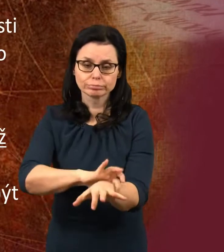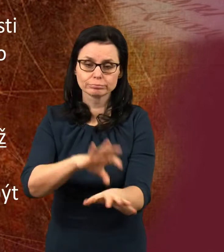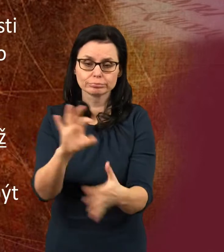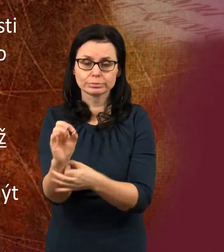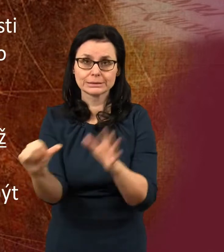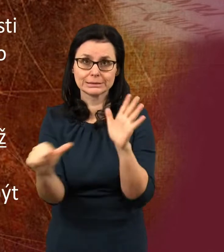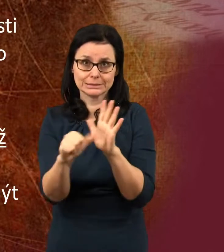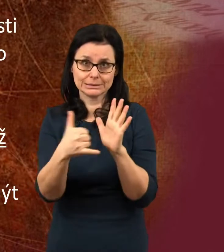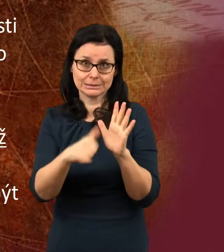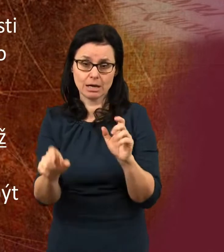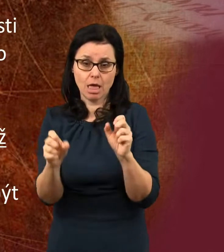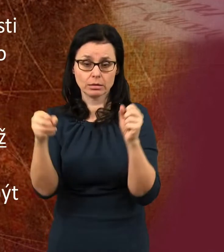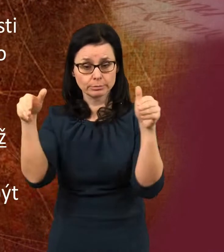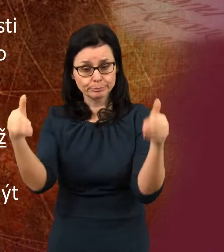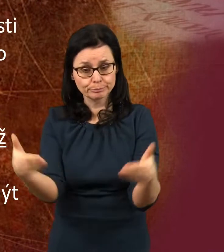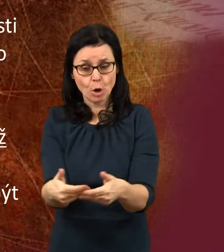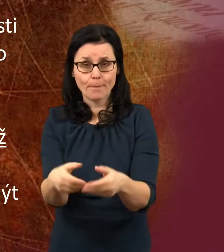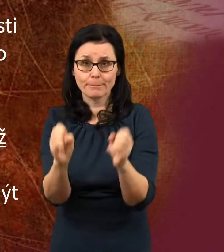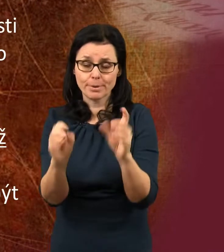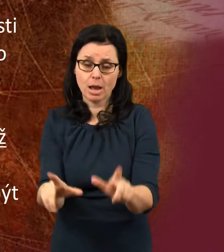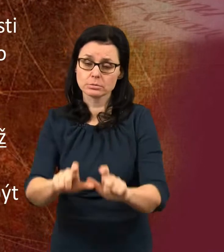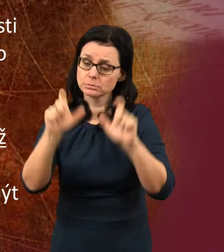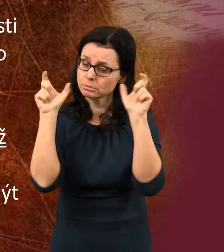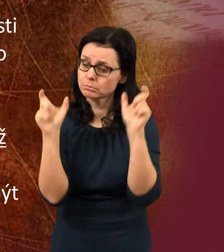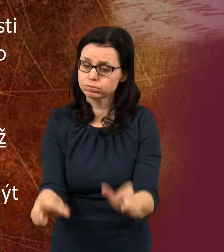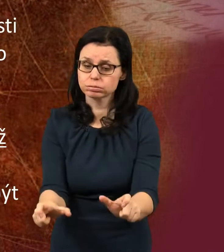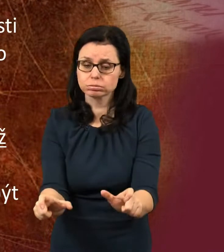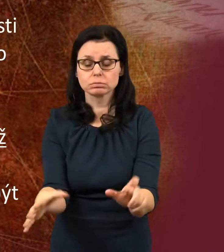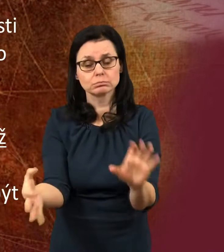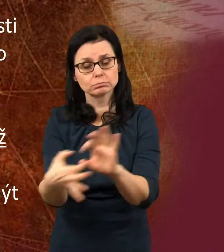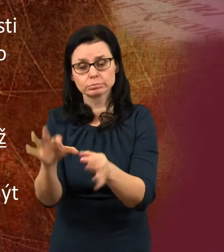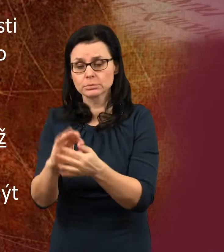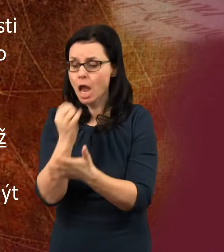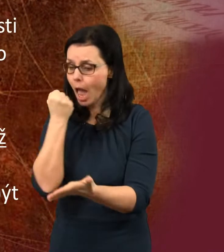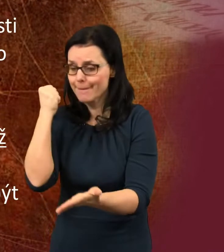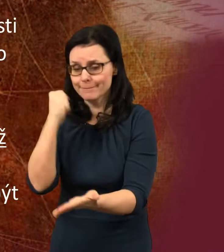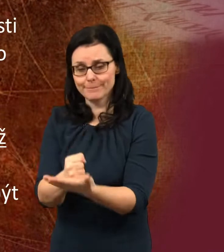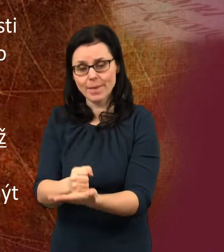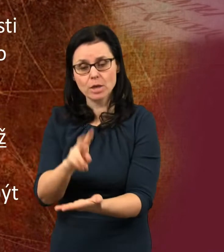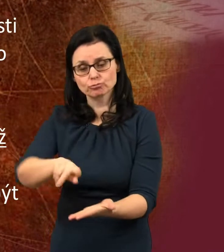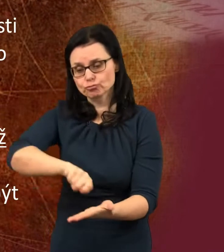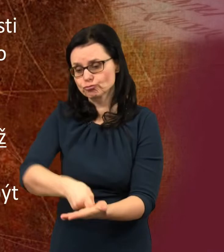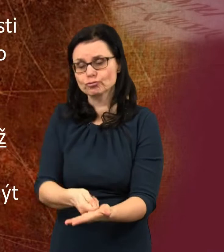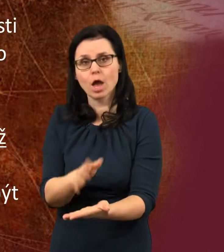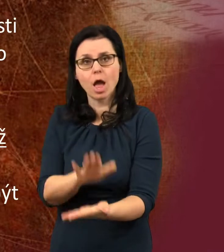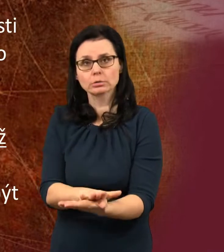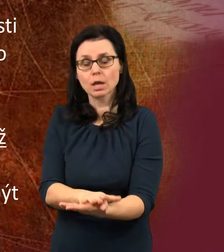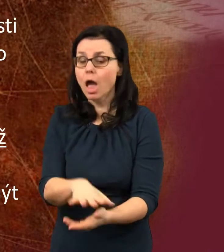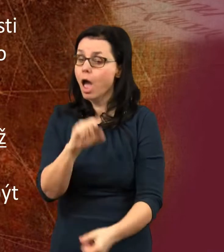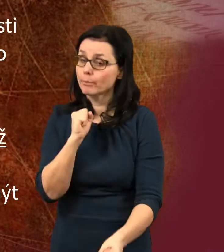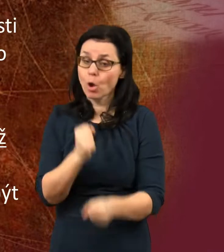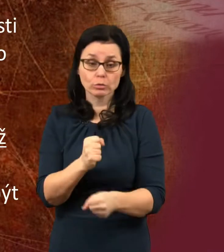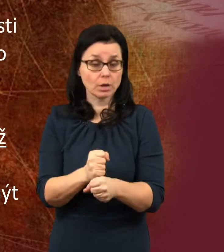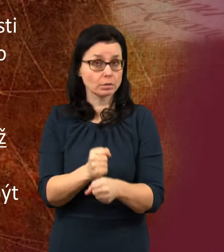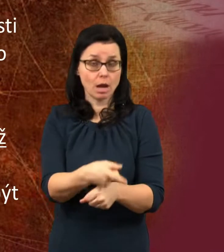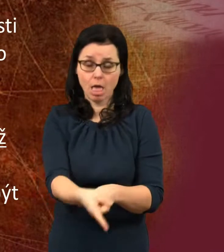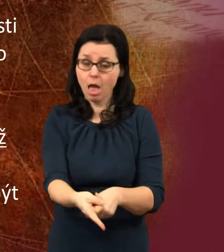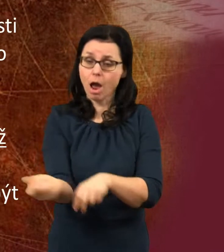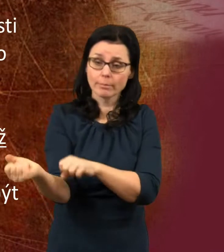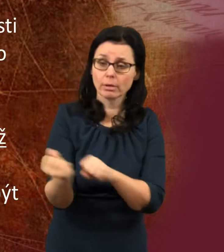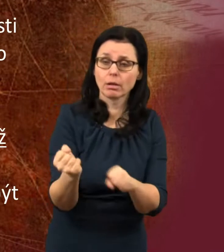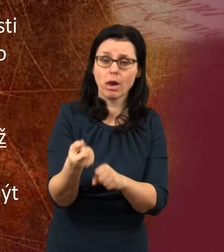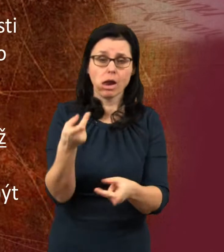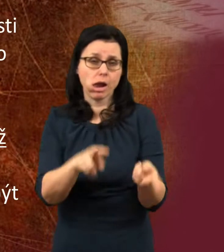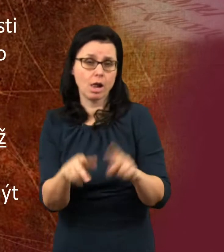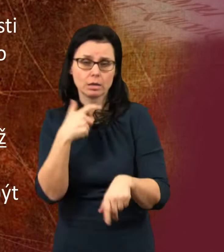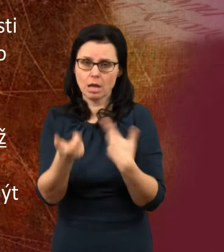Uvrhl ho do propasti a zamkl ji a zapečetil, aby již nemohl klamat národy, pokud